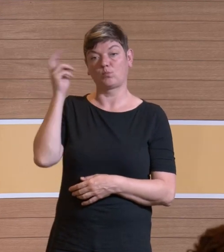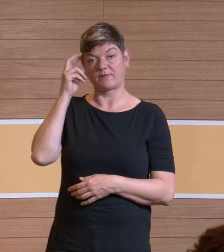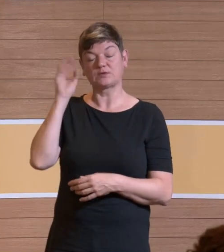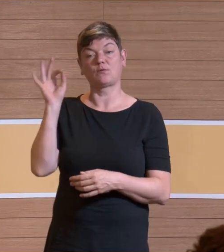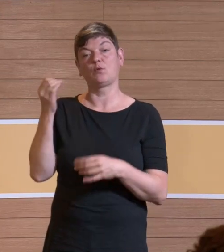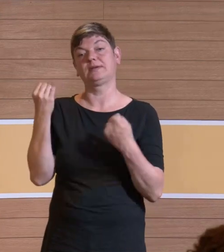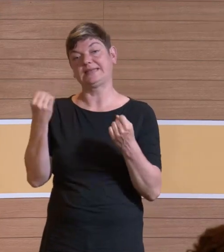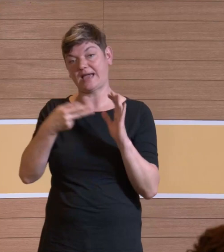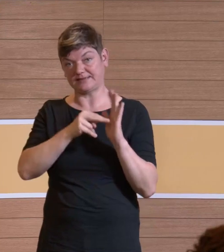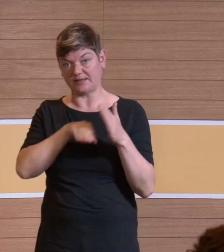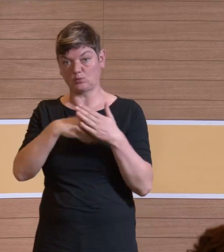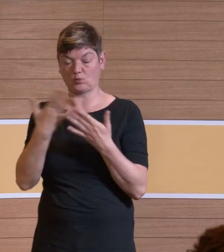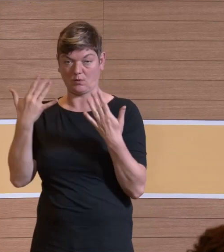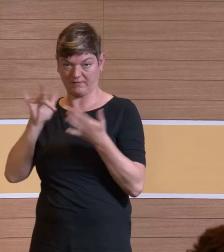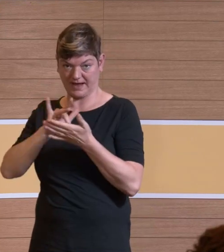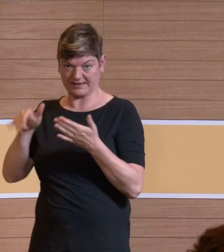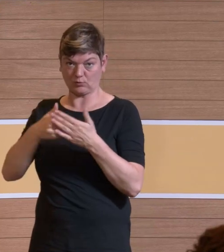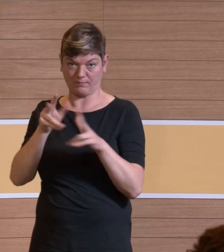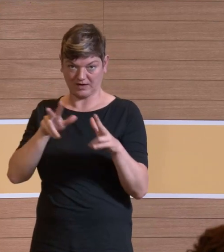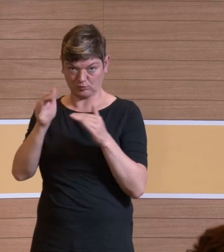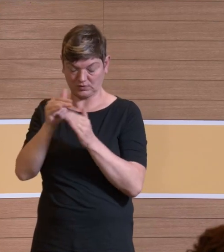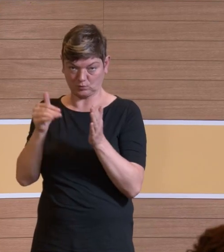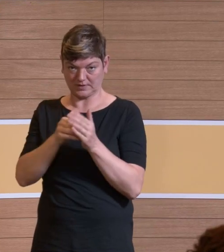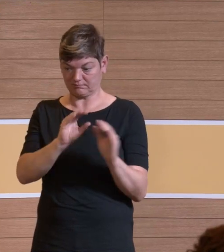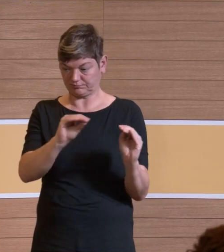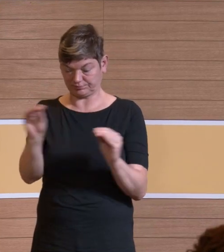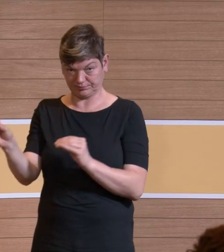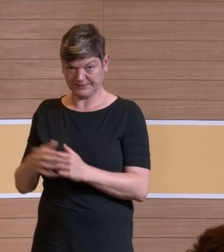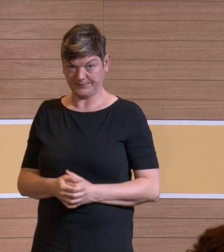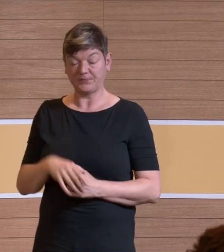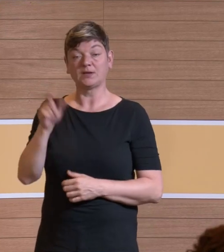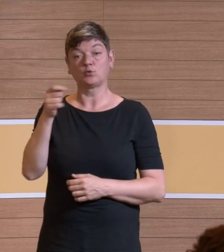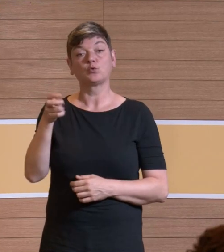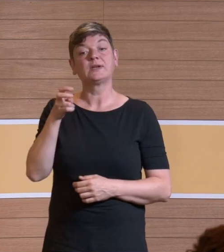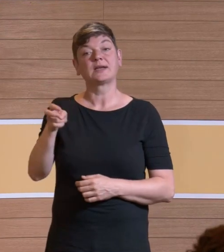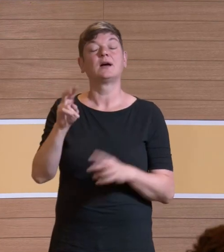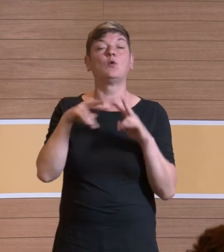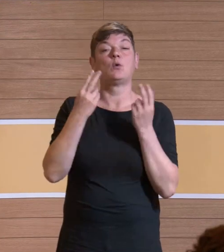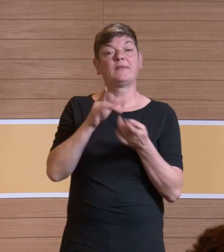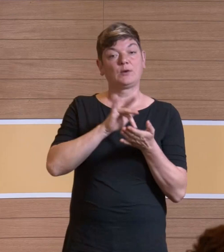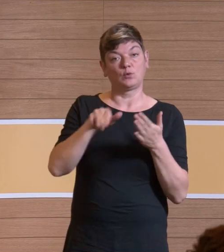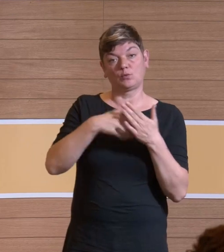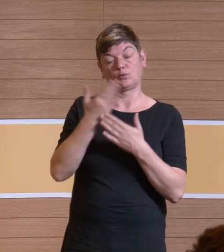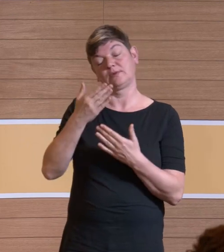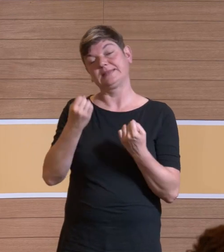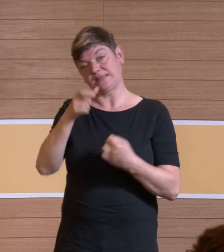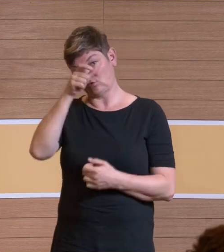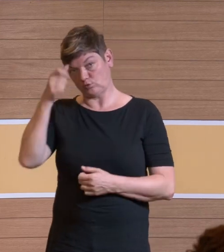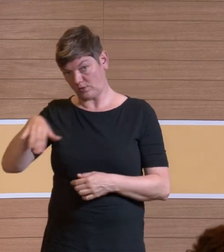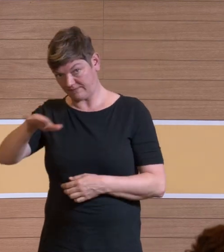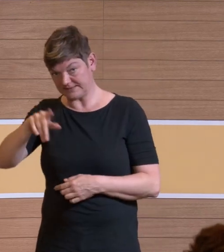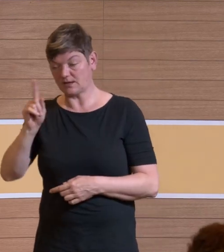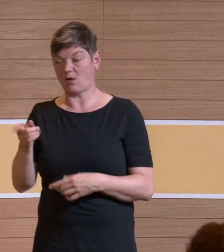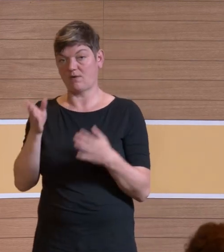für Sicherheitstechnik und Luftreinhaltung, Managementsysteme. Wir bilden dort im Studiengang Umwelt, Hygiene und Sicherheitsingenieurwesen, auch Fachkräfte für